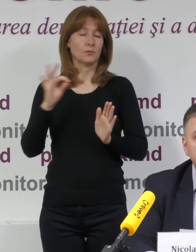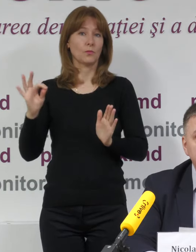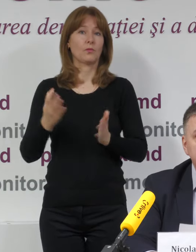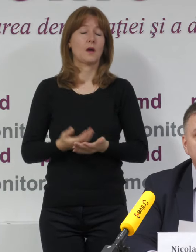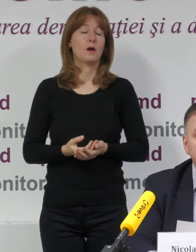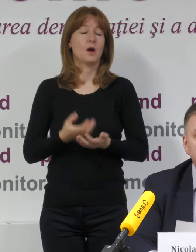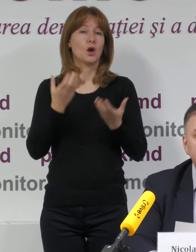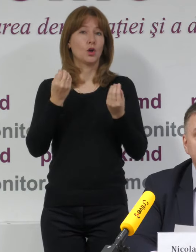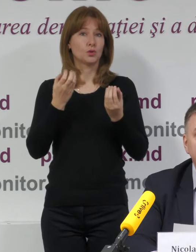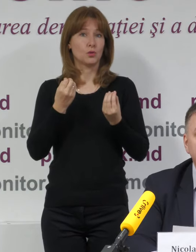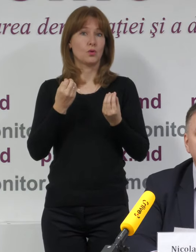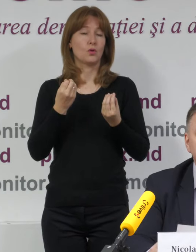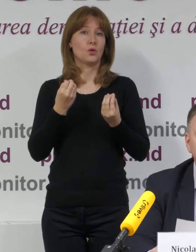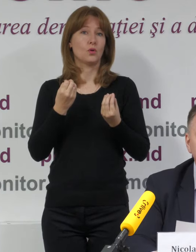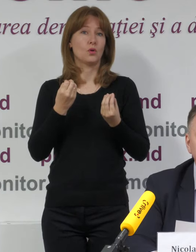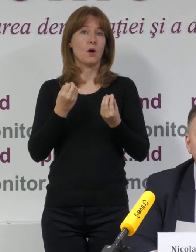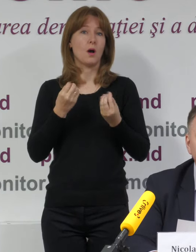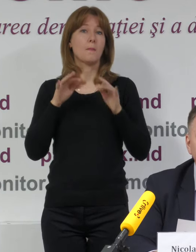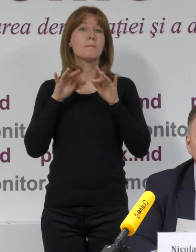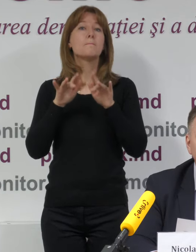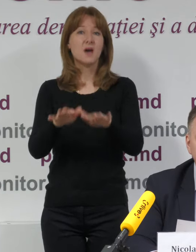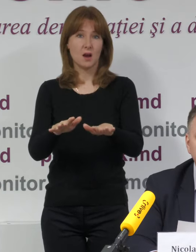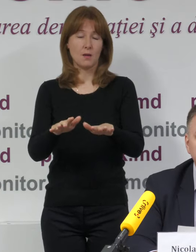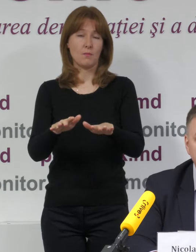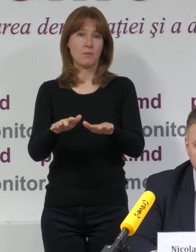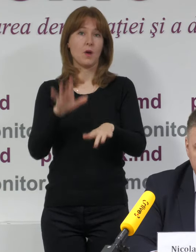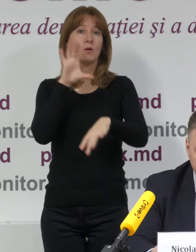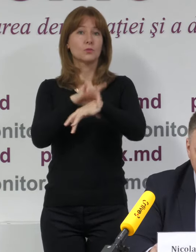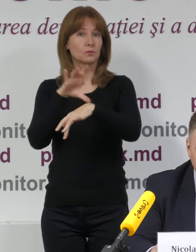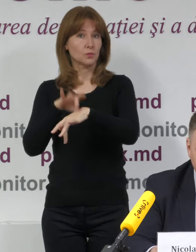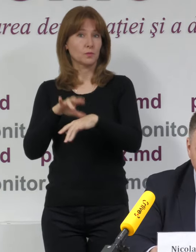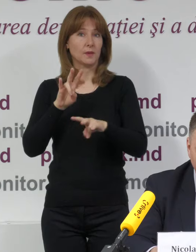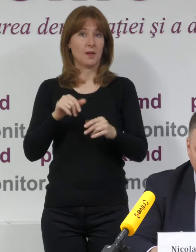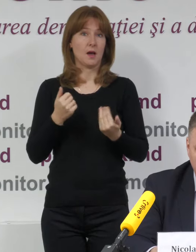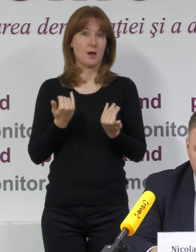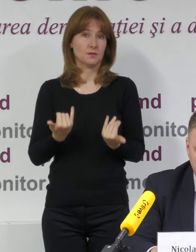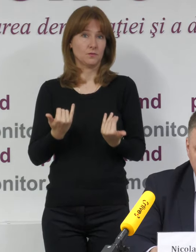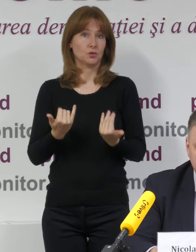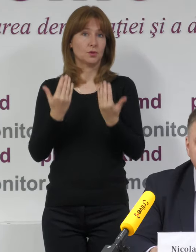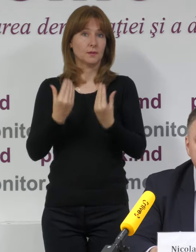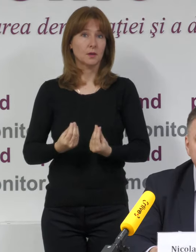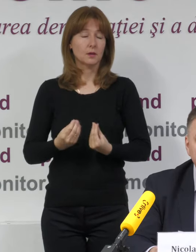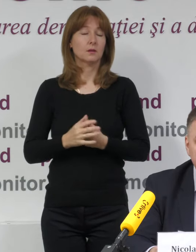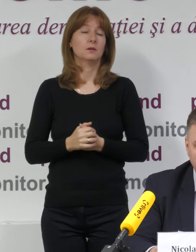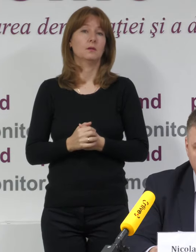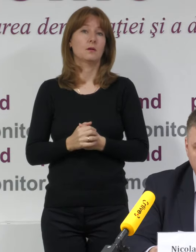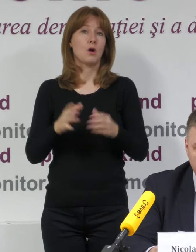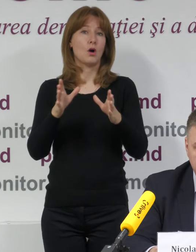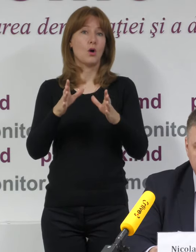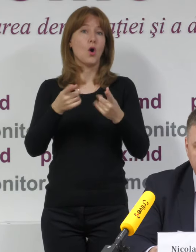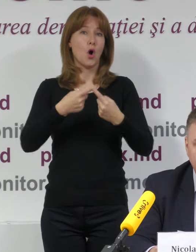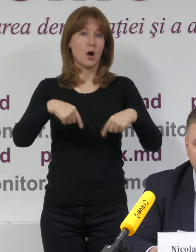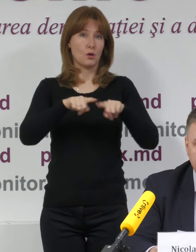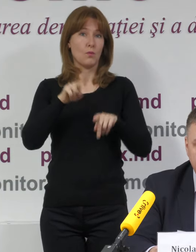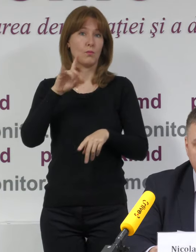metodologice ce țin de observarea procesului electoral astăzi pe parcursul zilei. Deci, Asociației Promolex, după cum